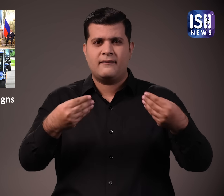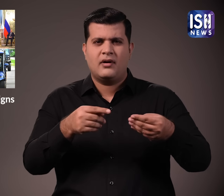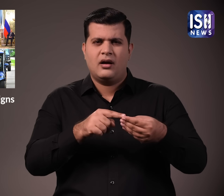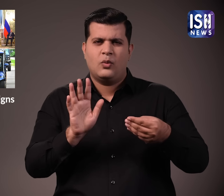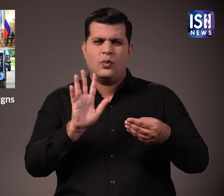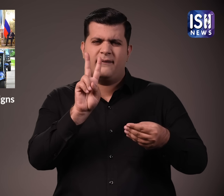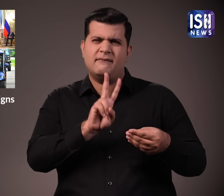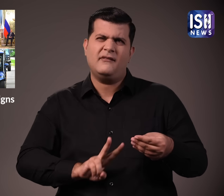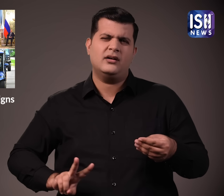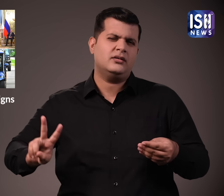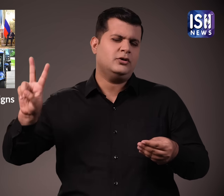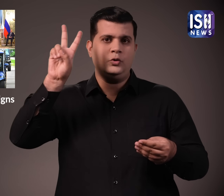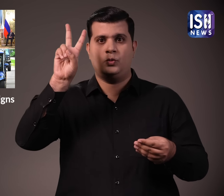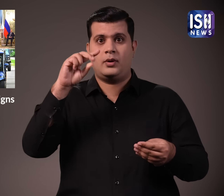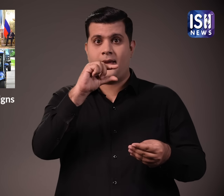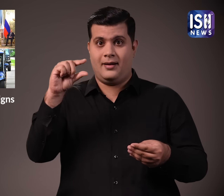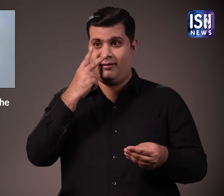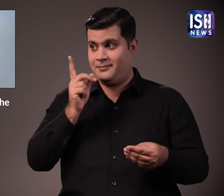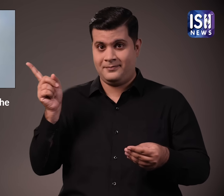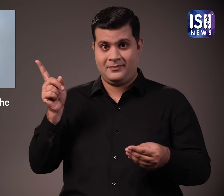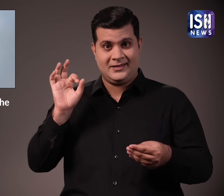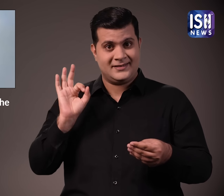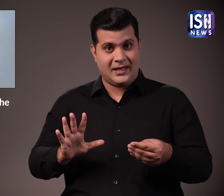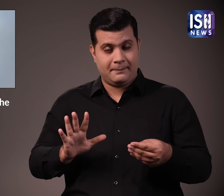सर्वच्च और प्रतिष्टित नागरिक पुरसकार से सम्मानत किया